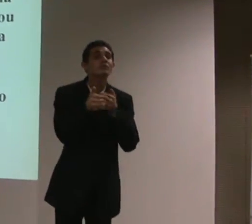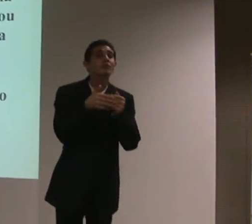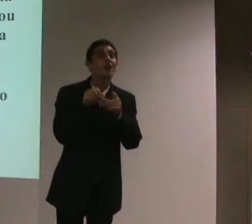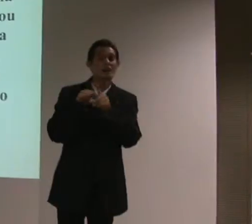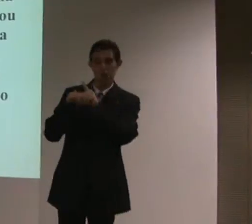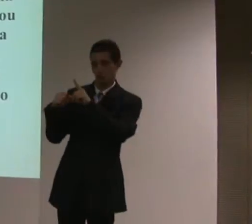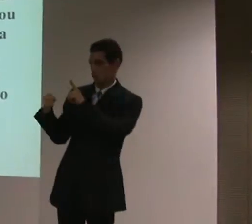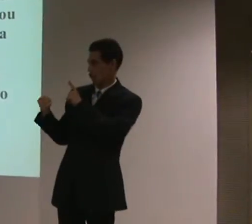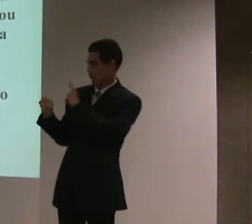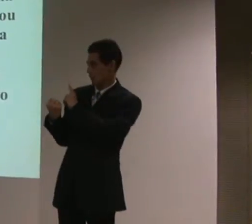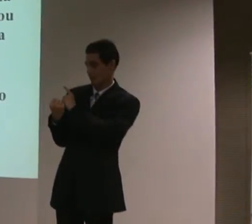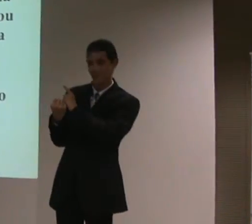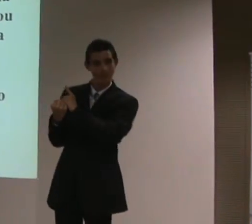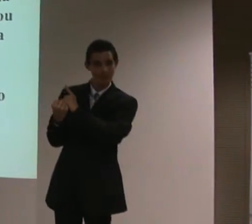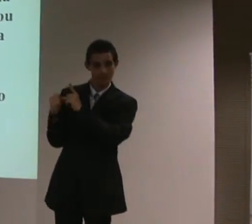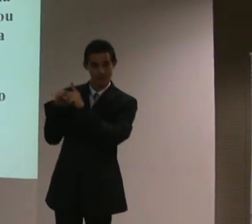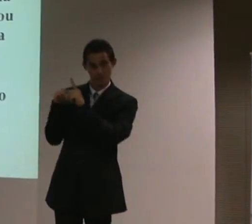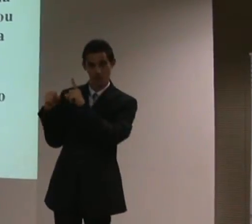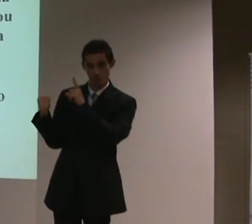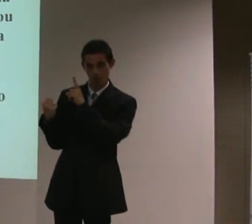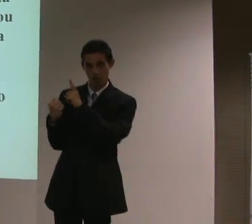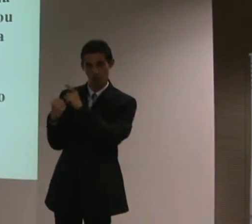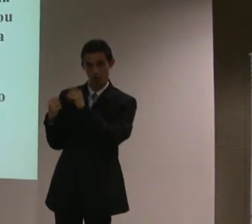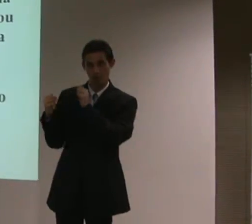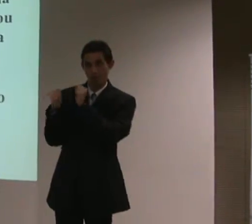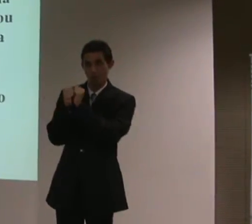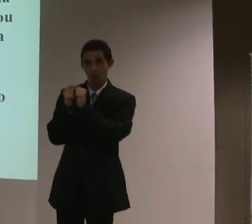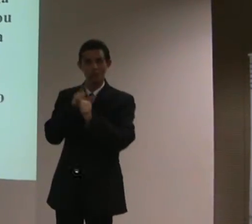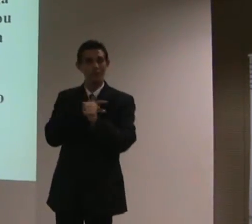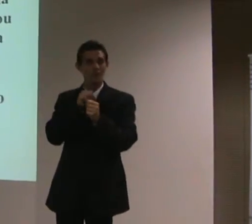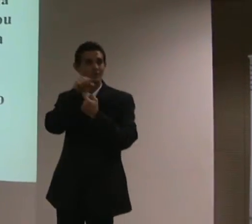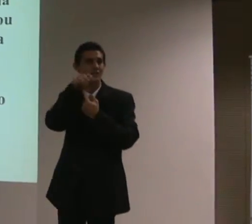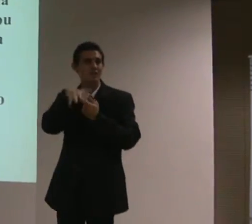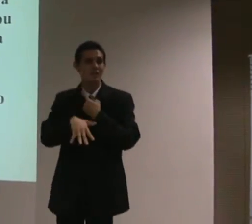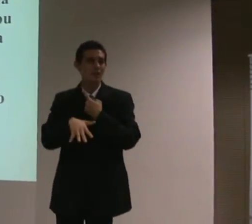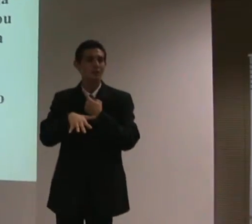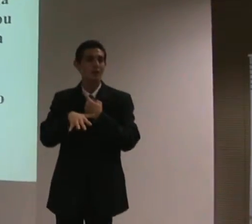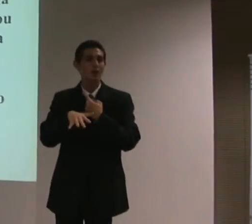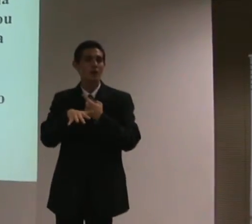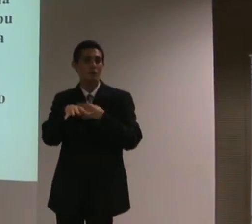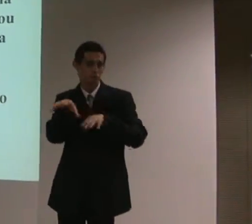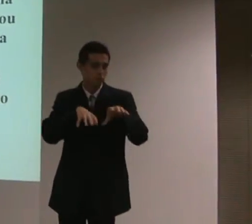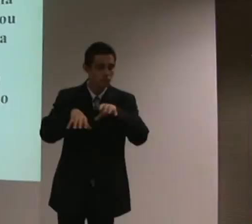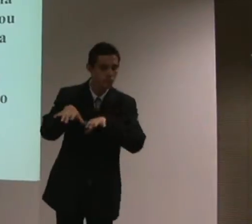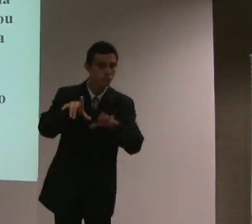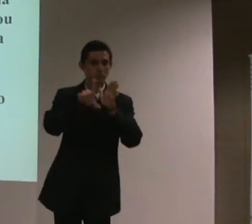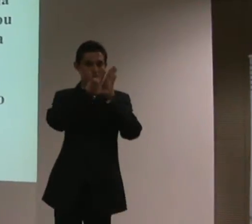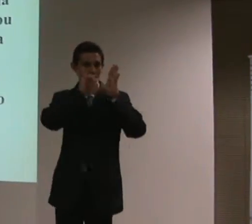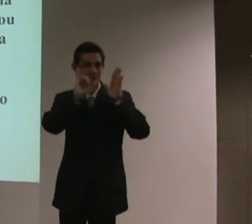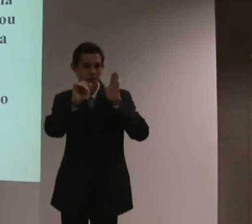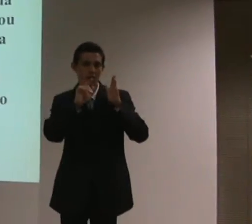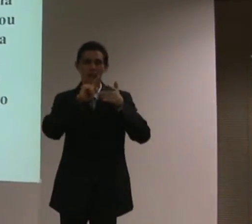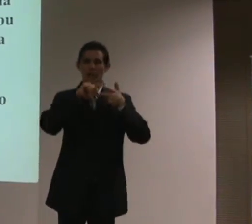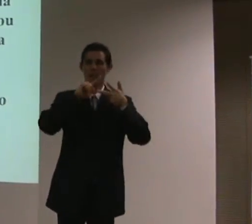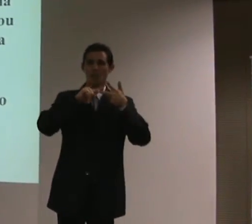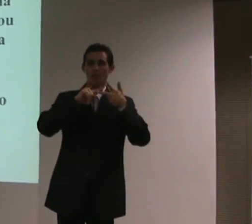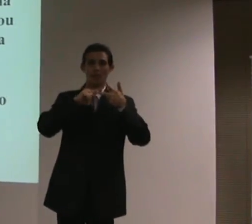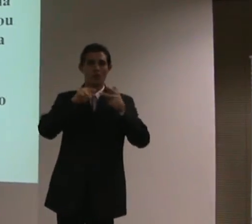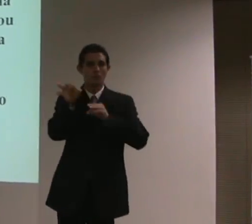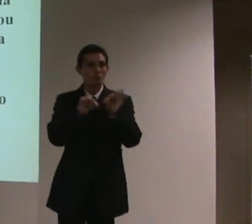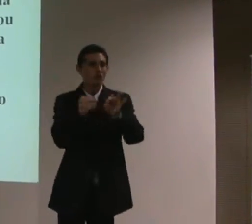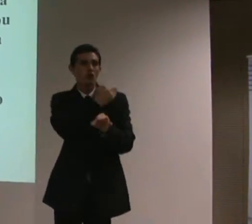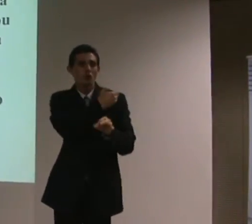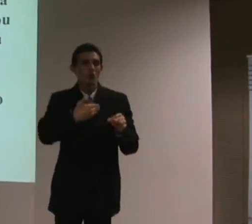através da sua sociedade, dos seus sistemas organizados, através de suas leis, através de programas de governo,